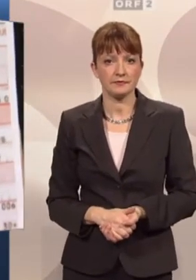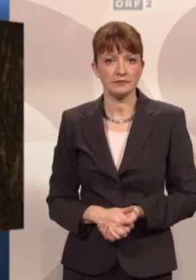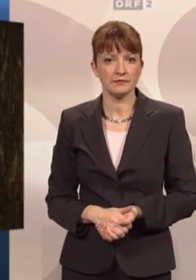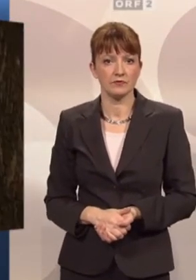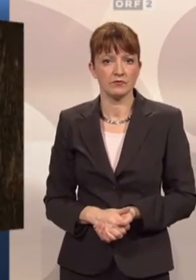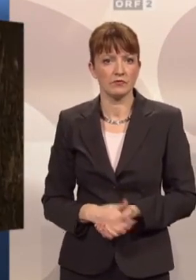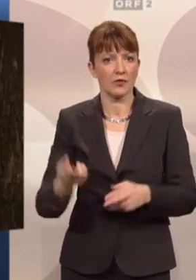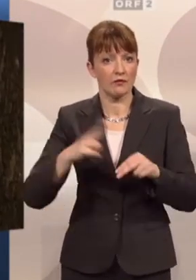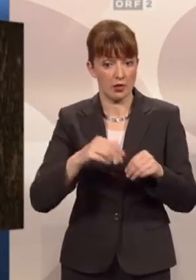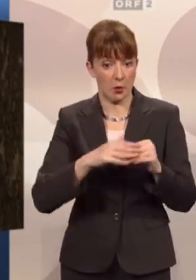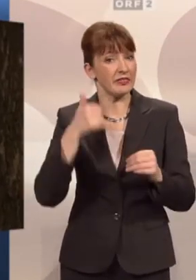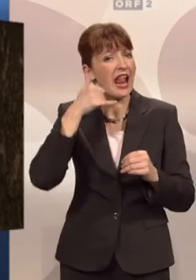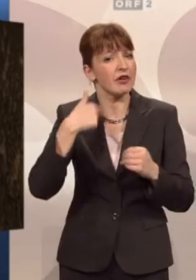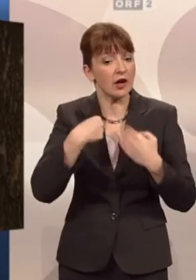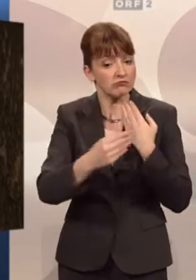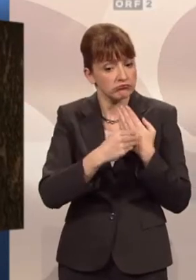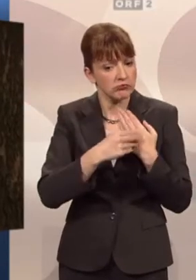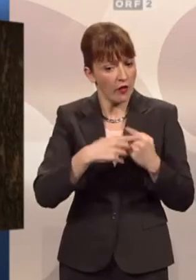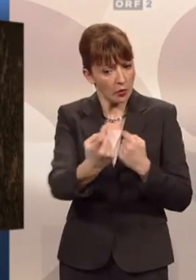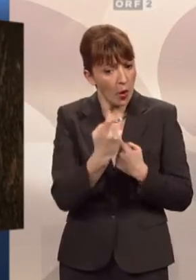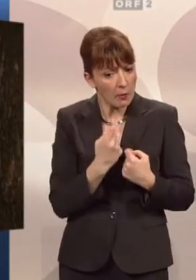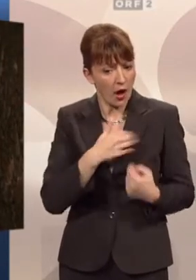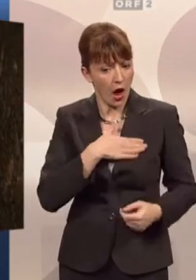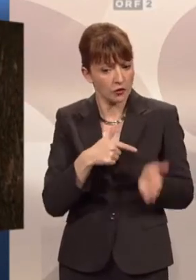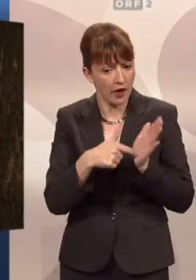Wenn sie zu uns kommen und sich legitimieren, dann werden wir es zurückziehen.